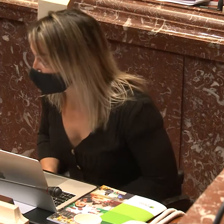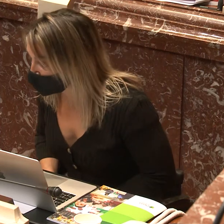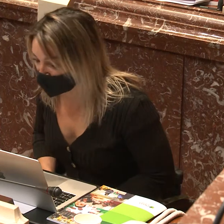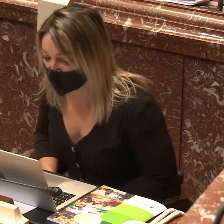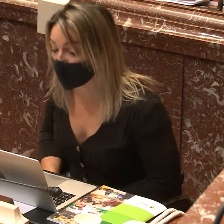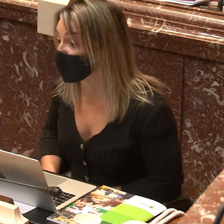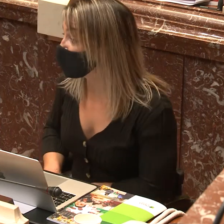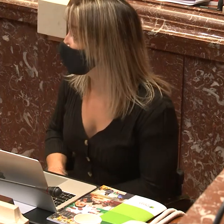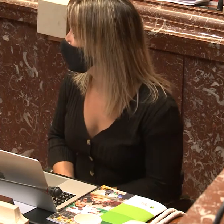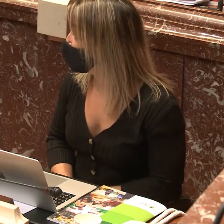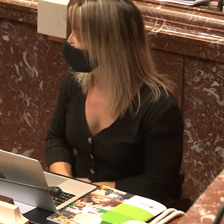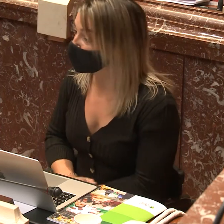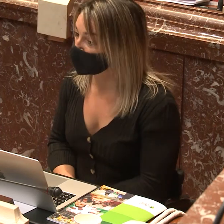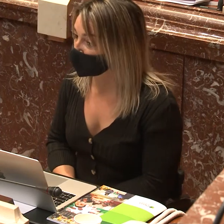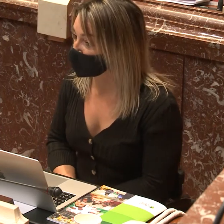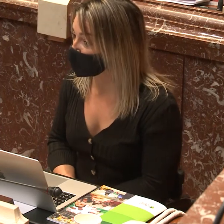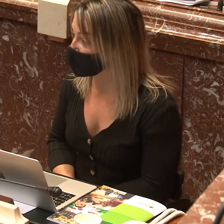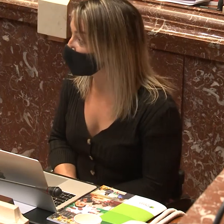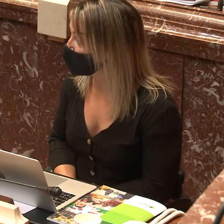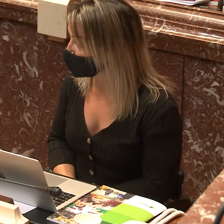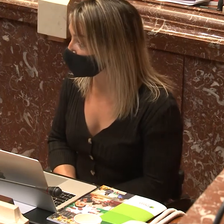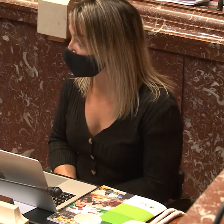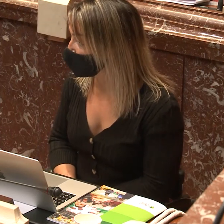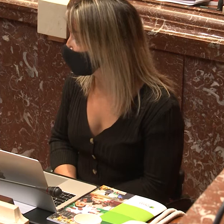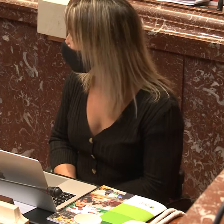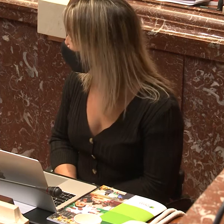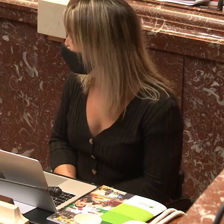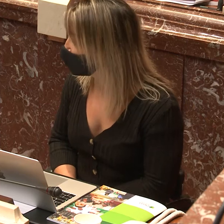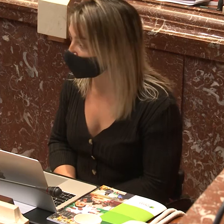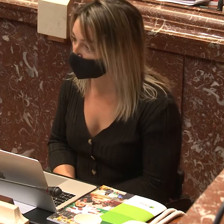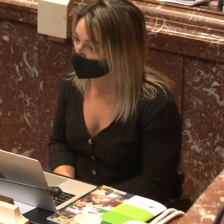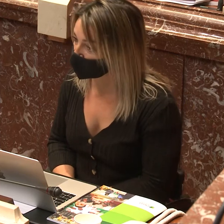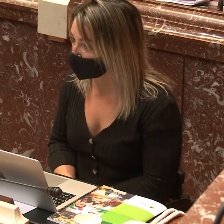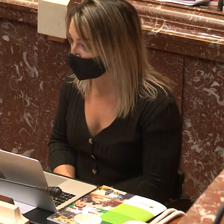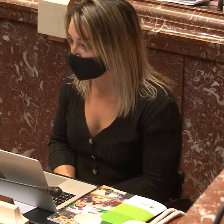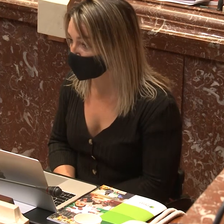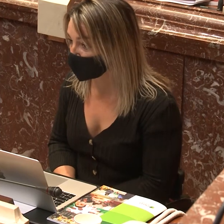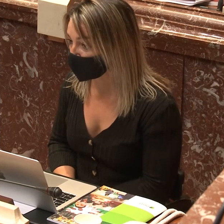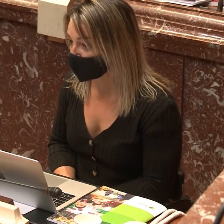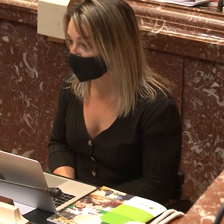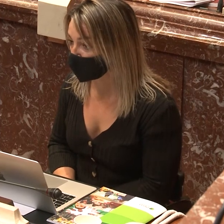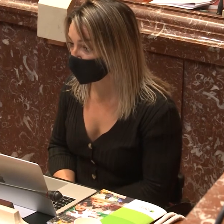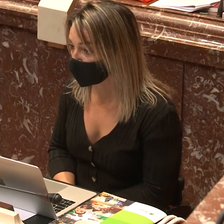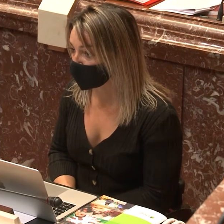Comenzamos la sesión y comenzamos, como viene siendo habitual, con un minuto de silencio por las víctimas del coronavirus.